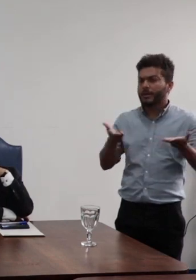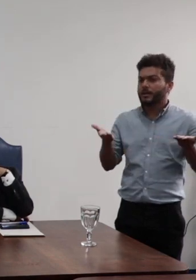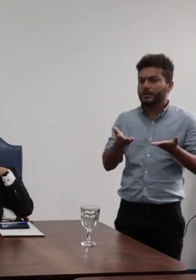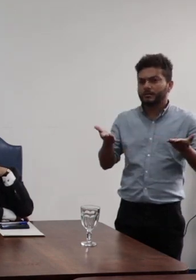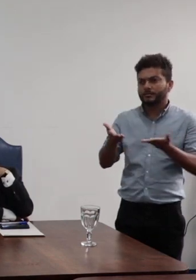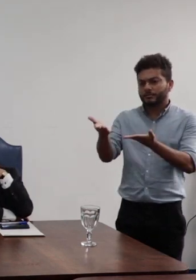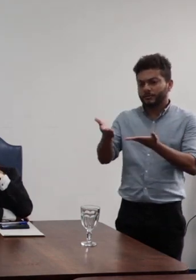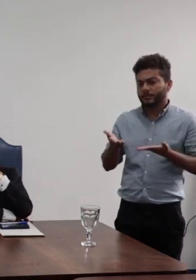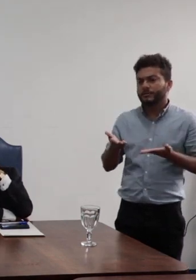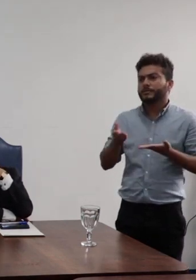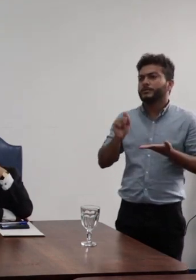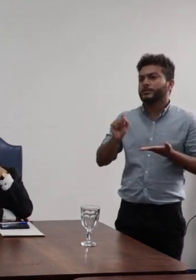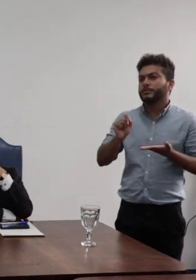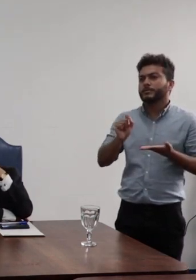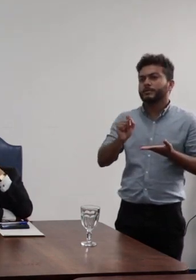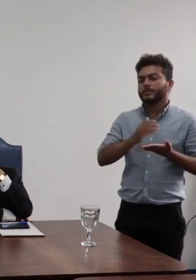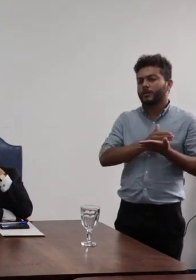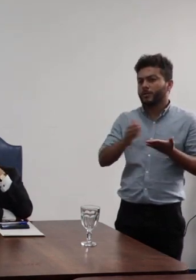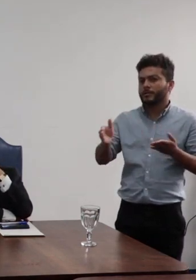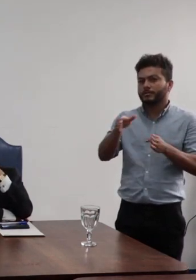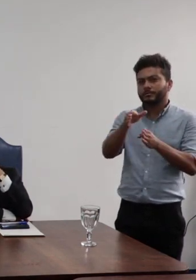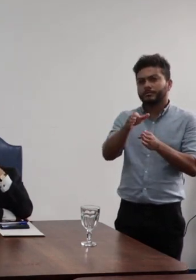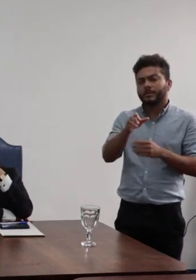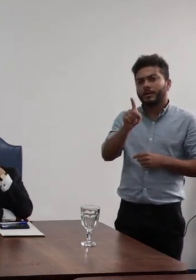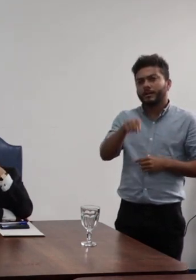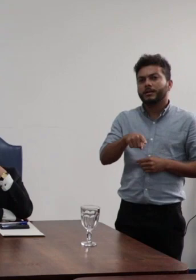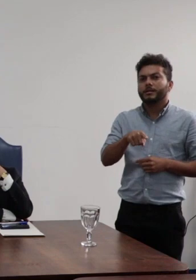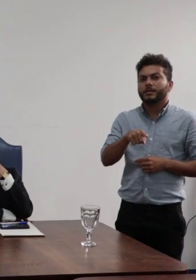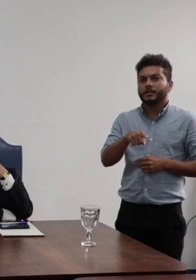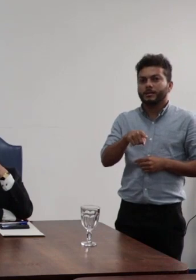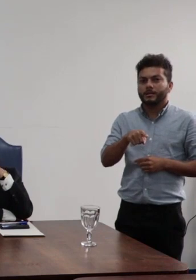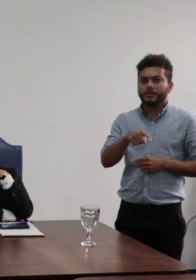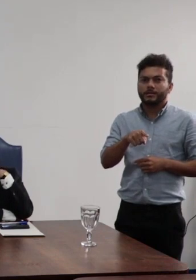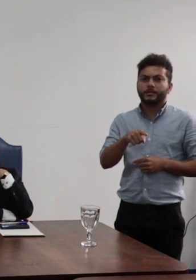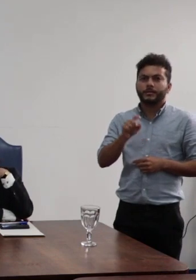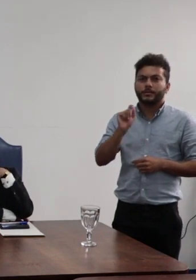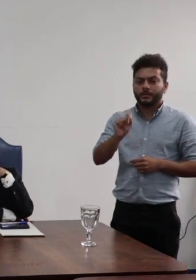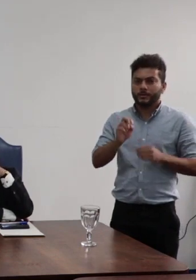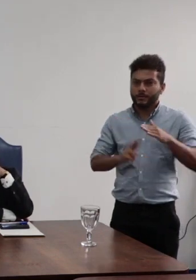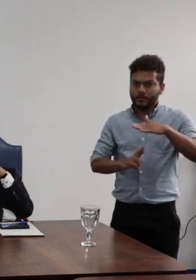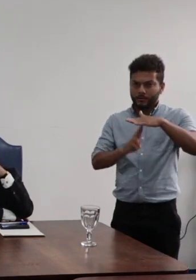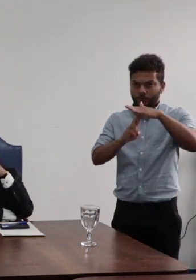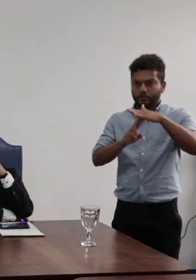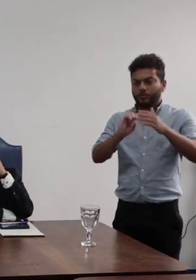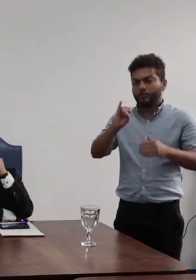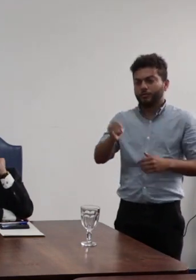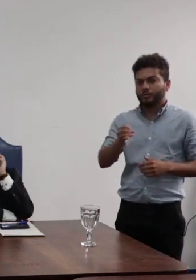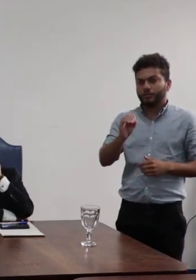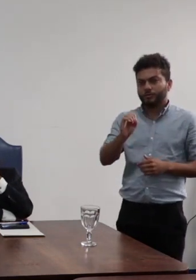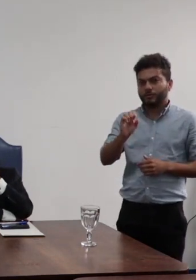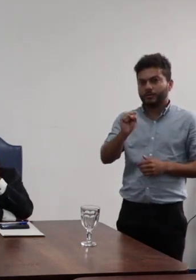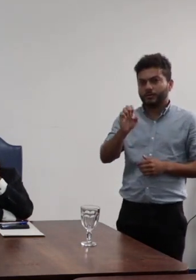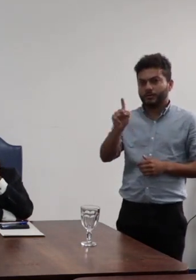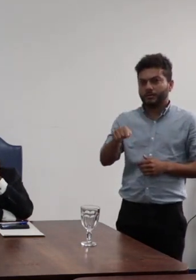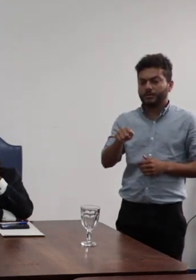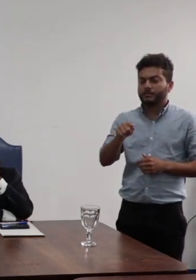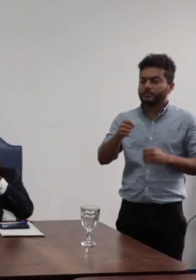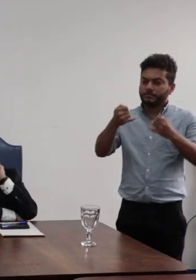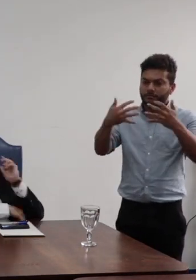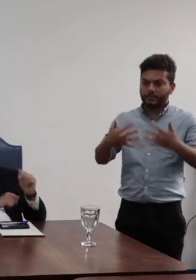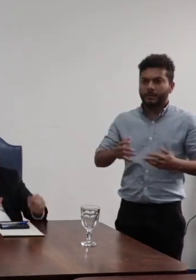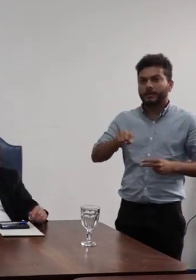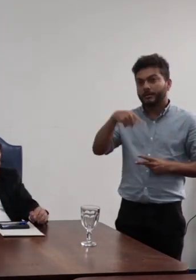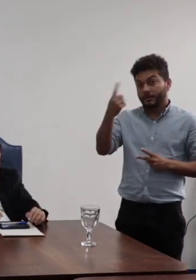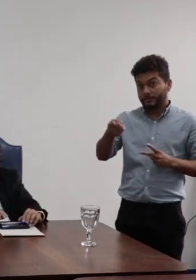aqui por ordem, inicialmente, ao Proventor de Planejamento, José Joaquim, para fazer aqui as considerações iniciais e, na sequência,